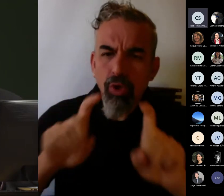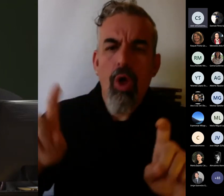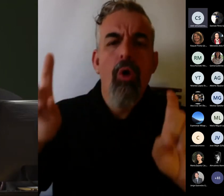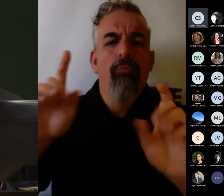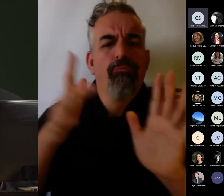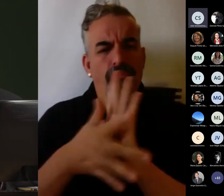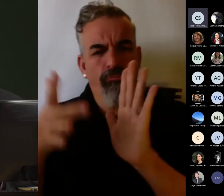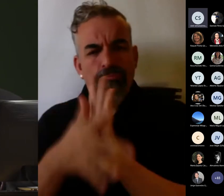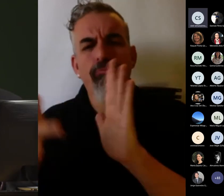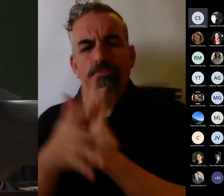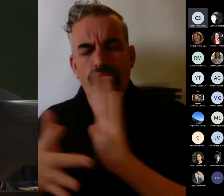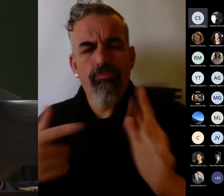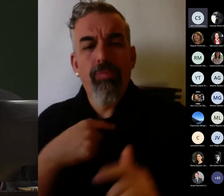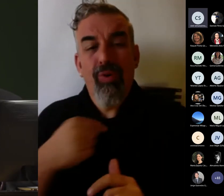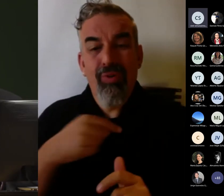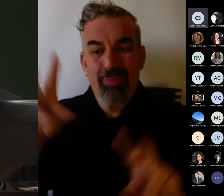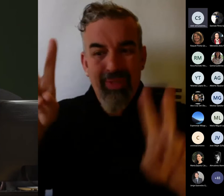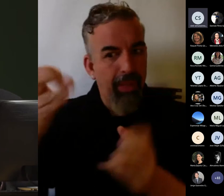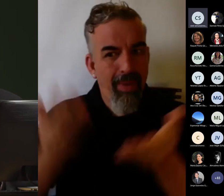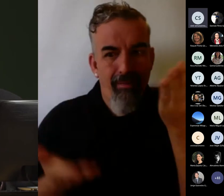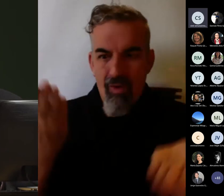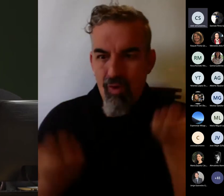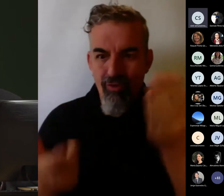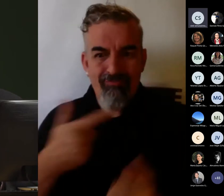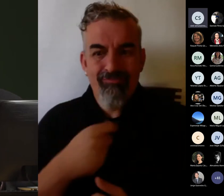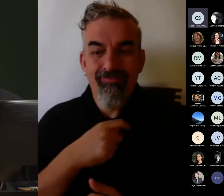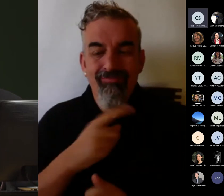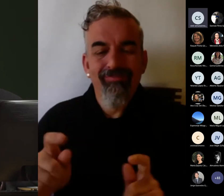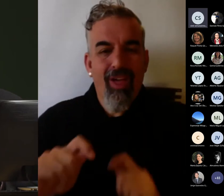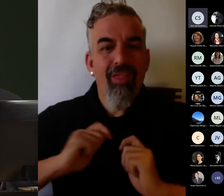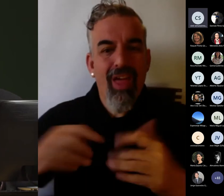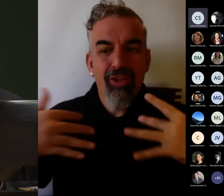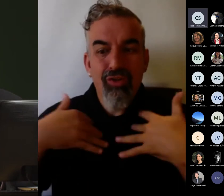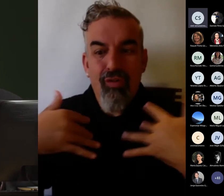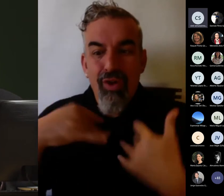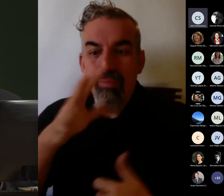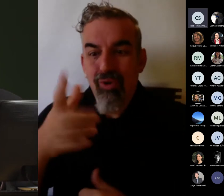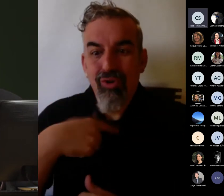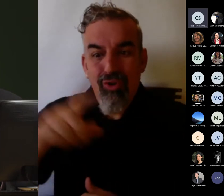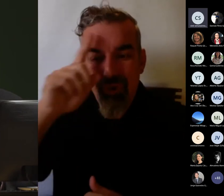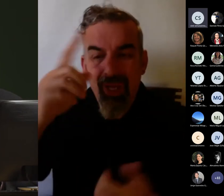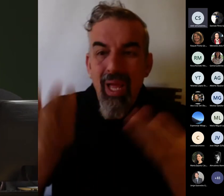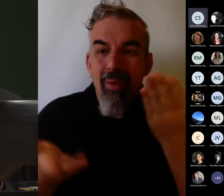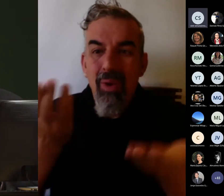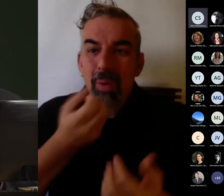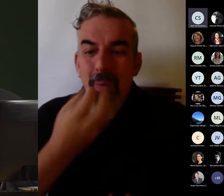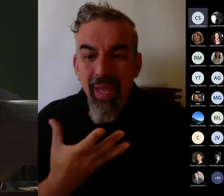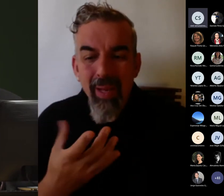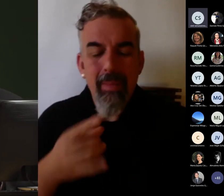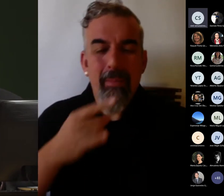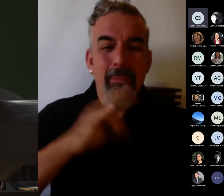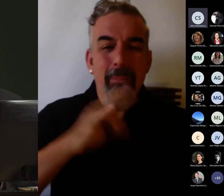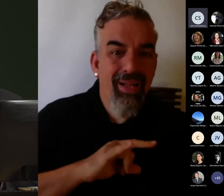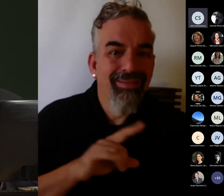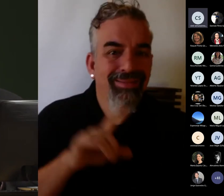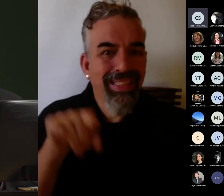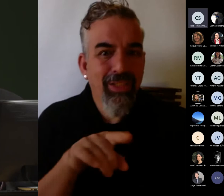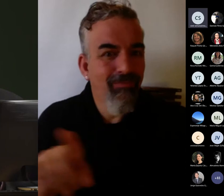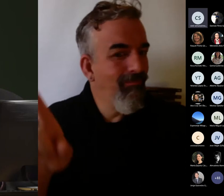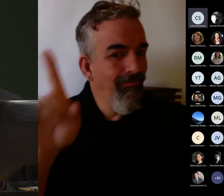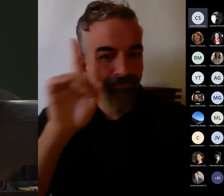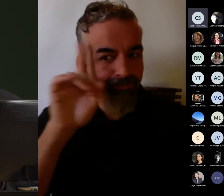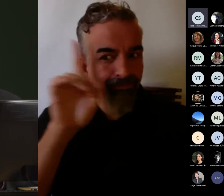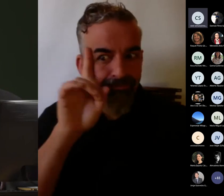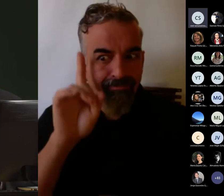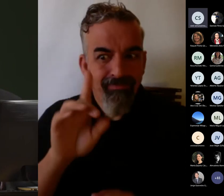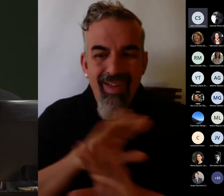Y sufro muchas veces con la evaluación, sufro sobre todo porque no sé si lo estoy haciendo bien, no sé si lo estoy haciendo mal, y